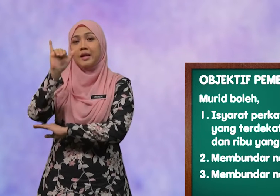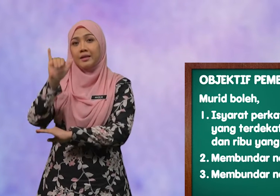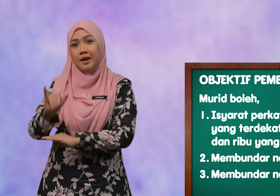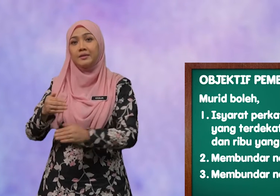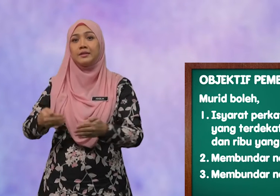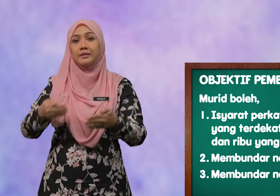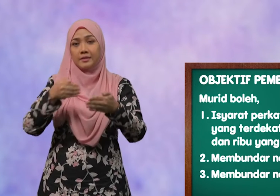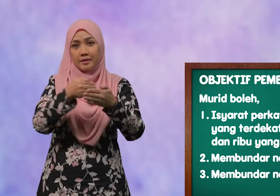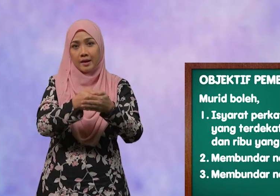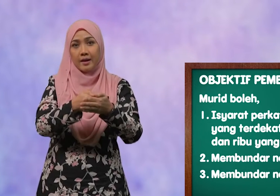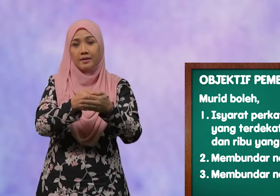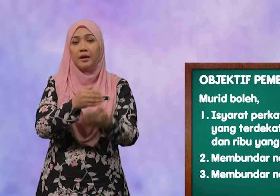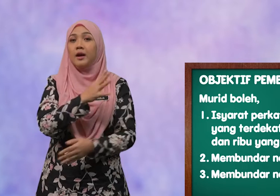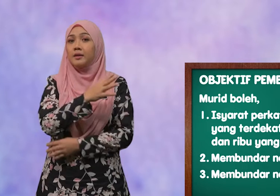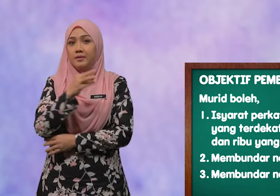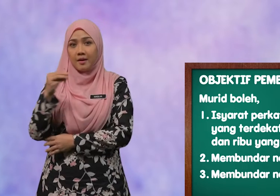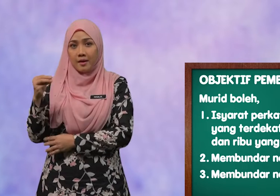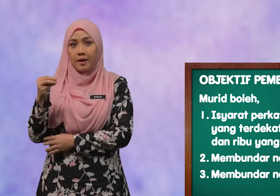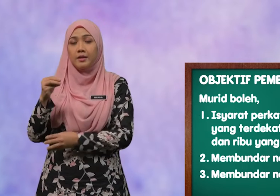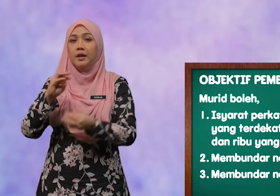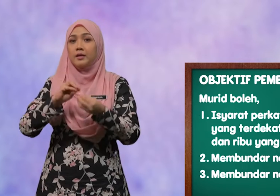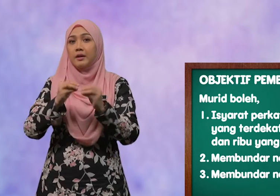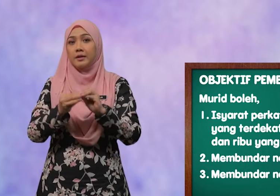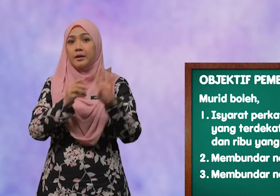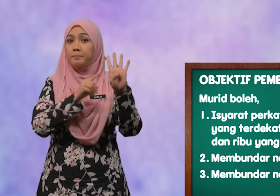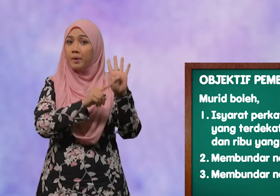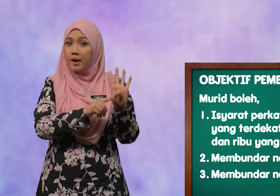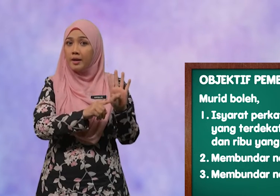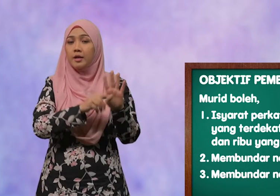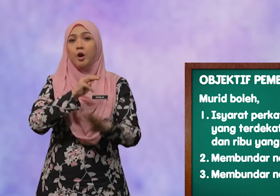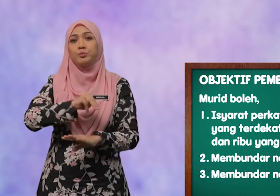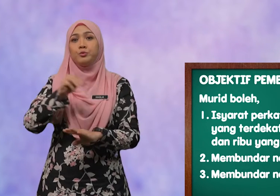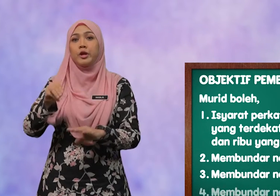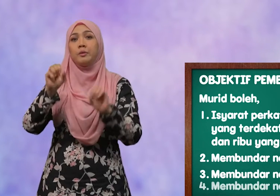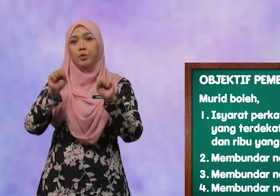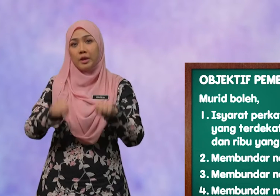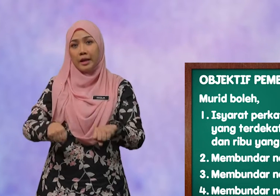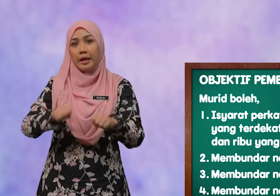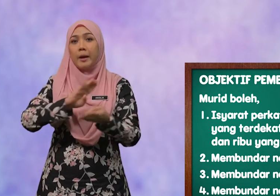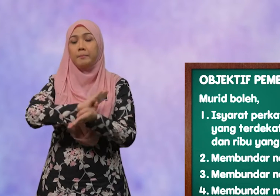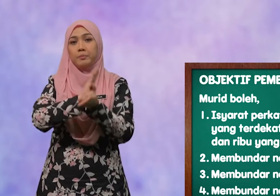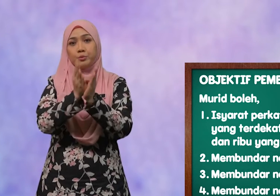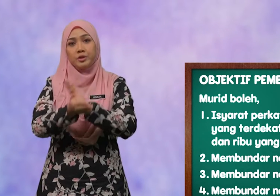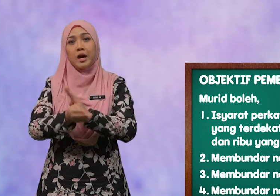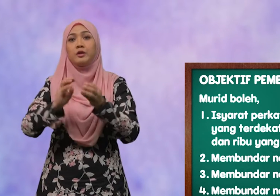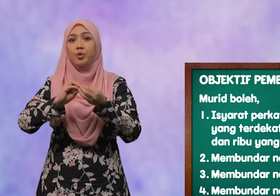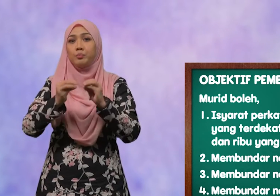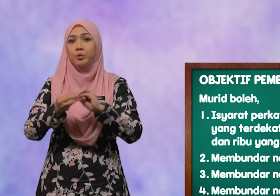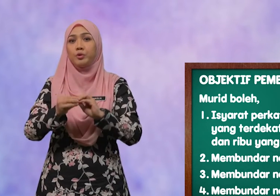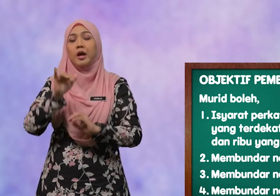yang terdekat dan yang keempat, murid boleh membundar nombor